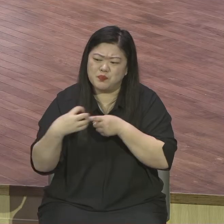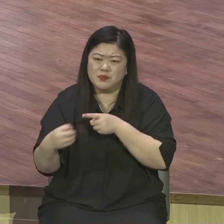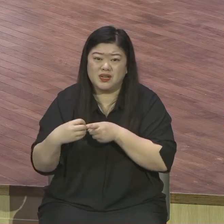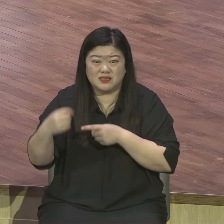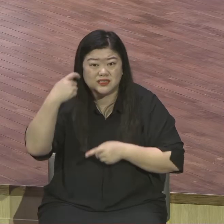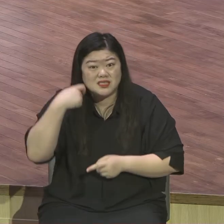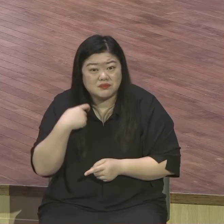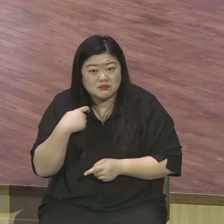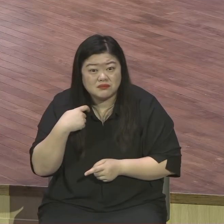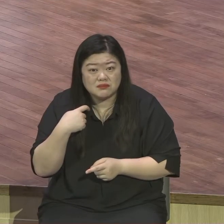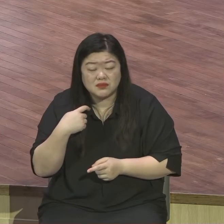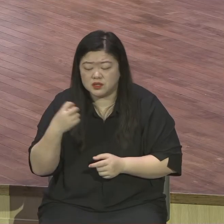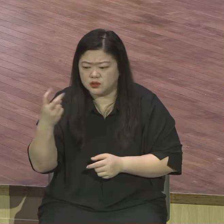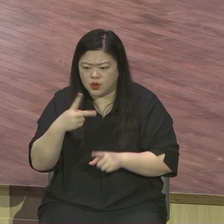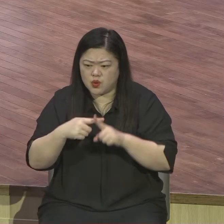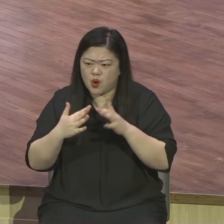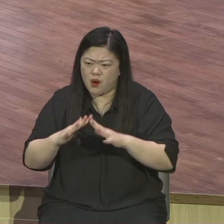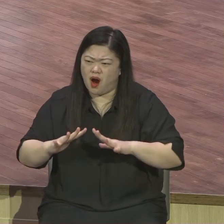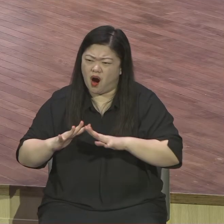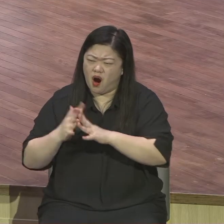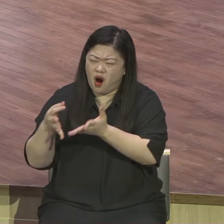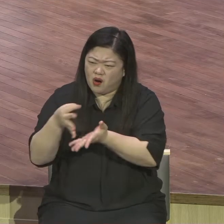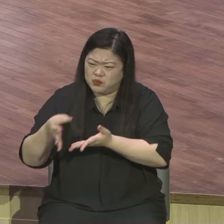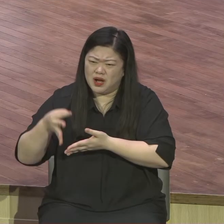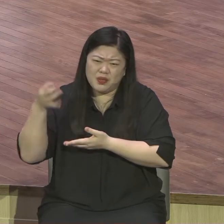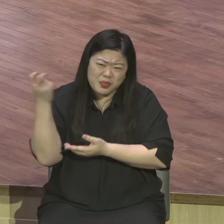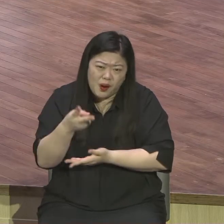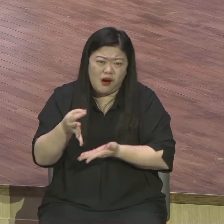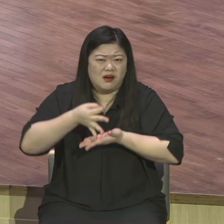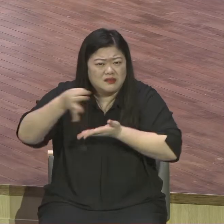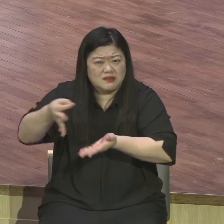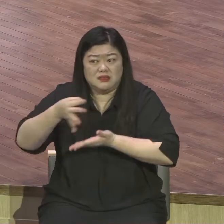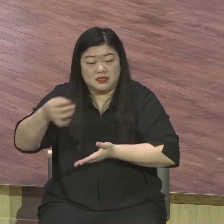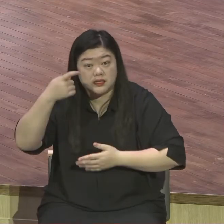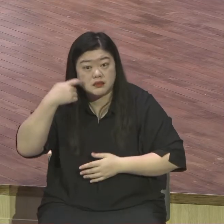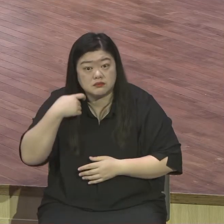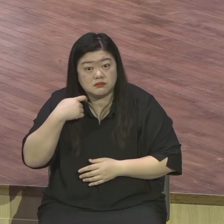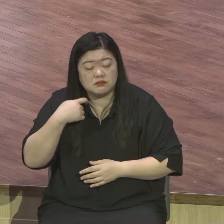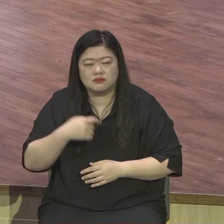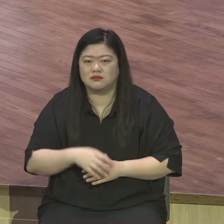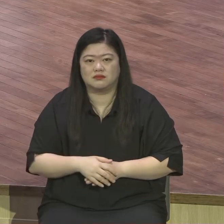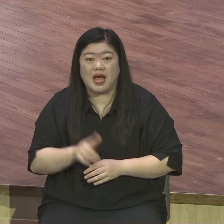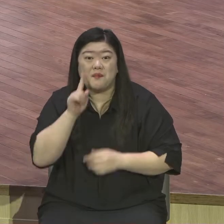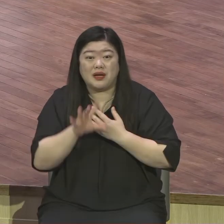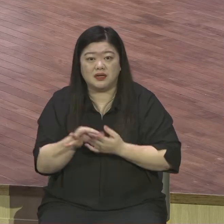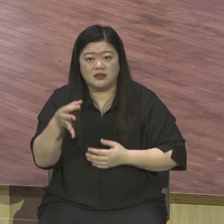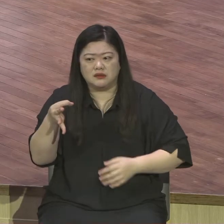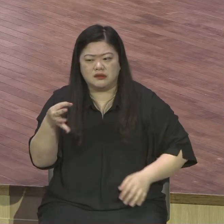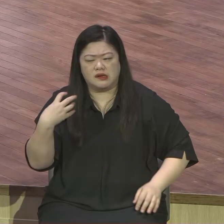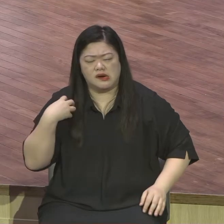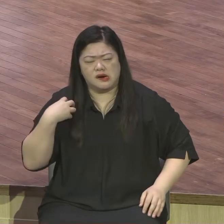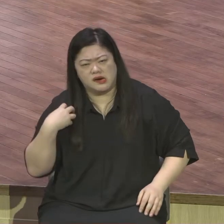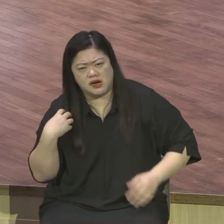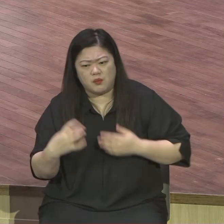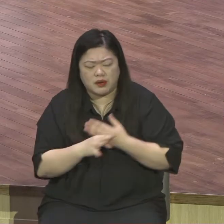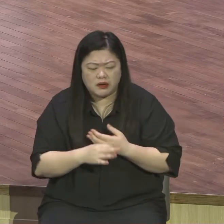그러니까 이것 때문에 탁 걸려가지고. 아무것도 안 되는 거예요. 기도도 안 되고. 은혜도 못 받고. 사역도 안 되고.